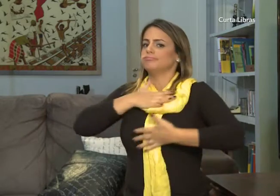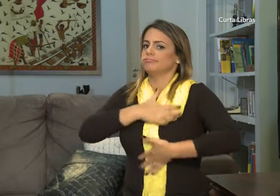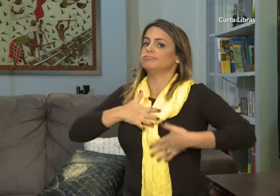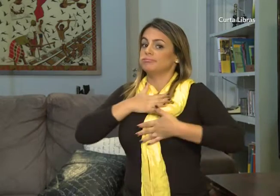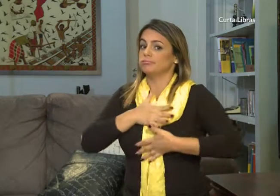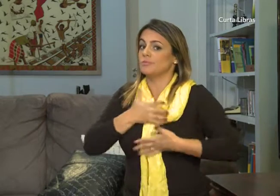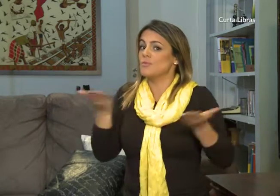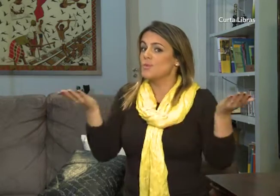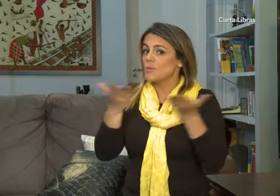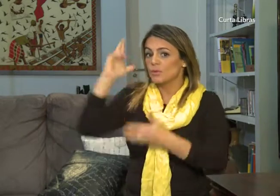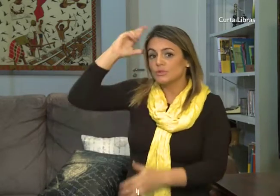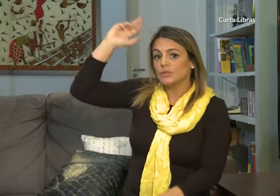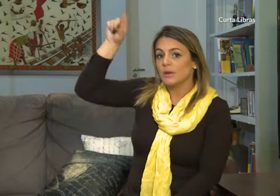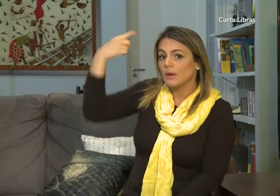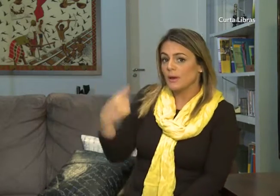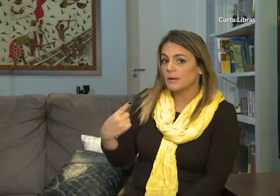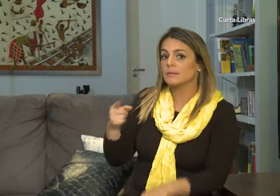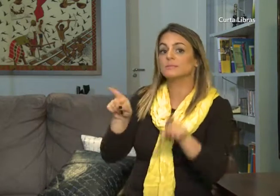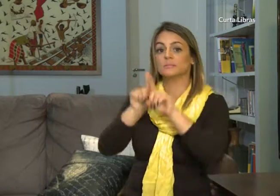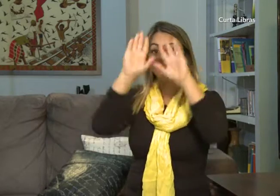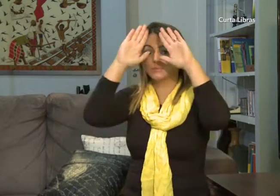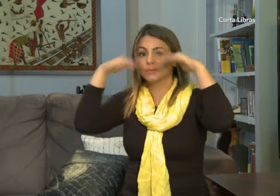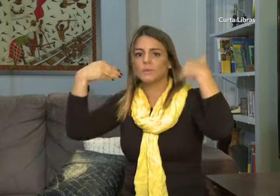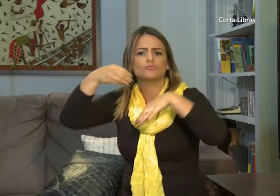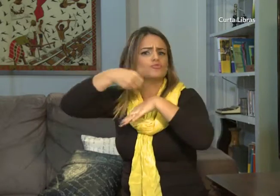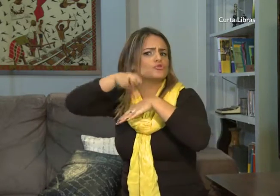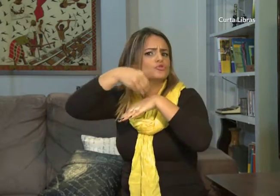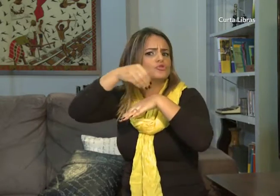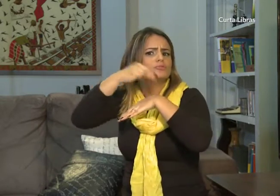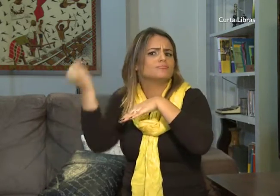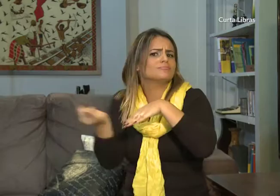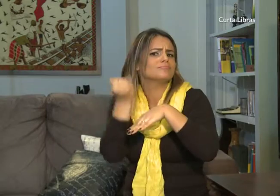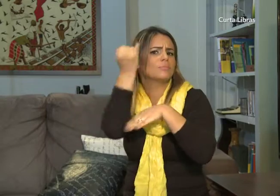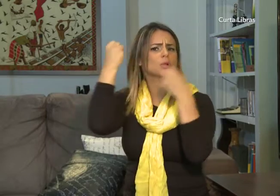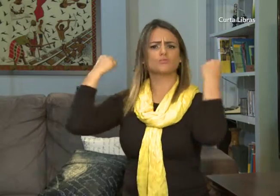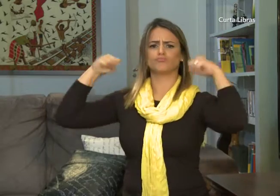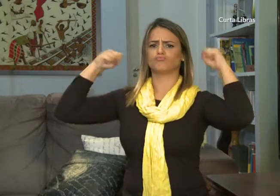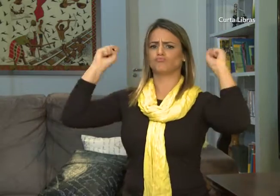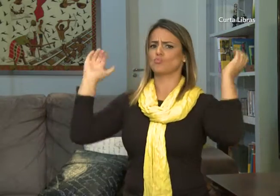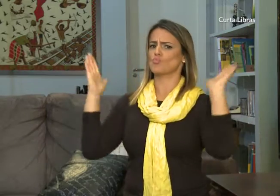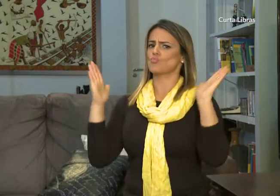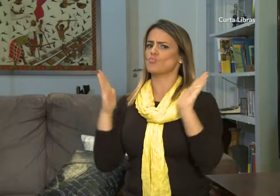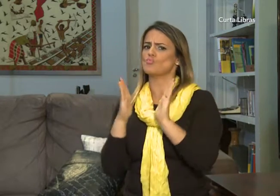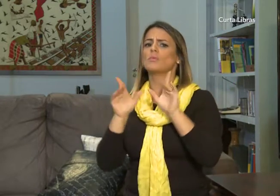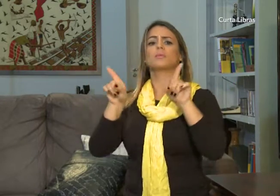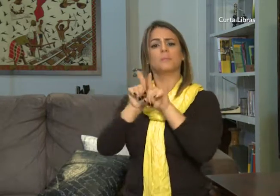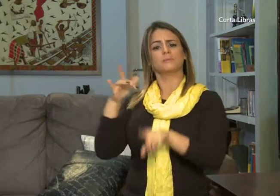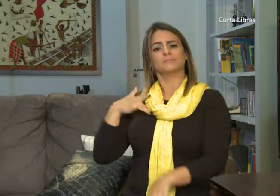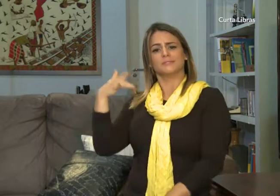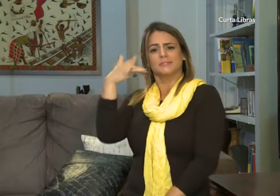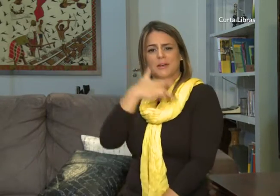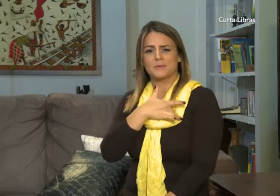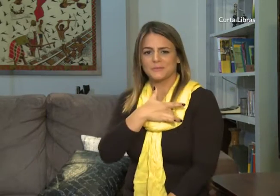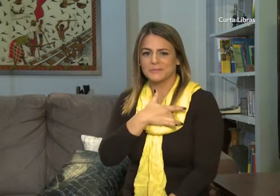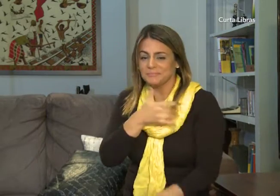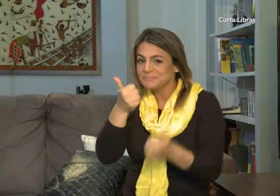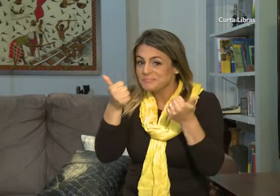Acompanhem essas orientações com a Erika e com o Luiz Fernando. Fique atento a essas dicas aqui no Curta Libras.